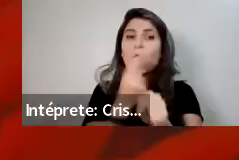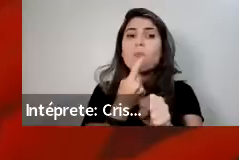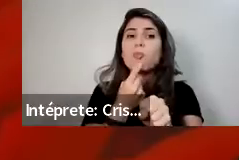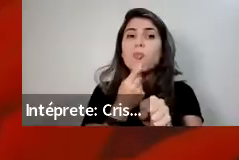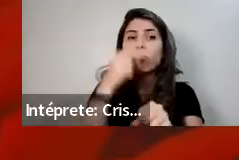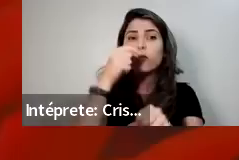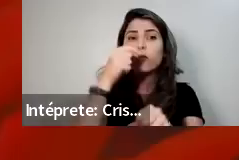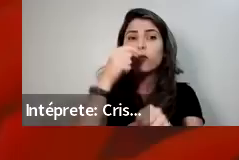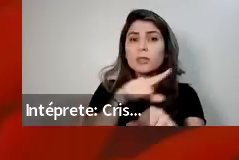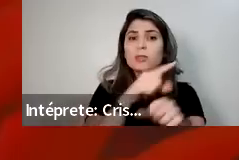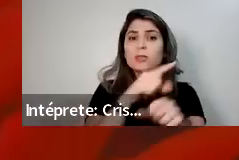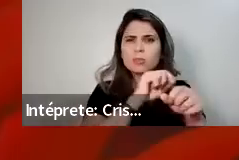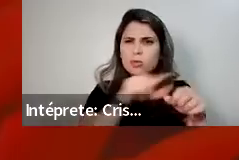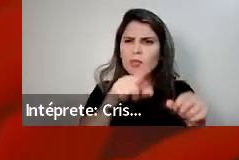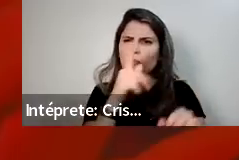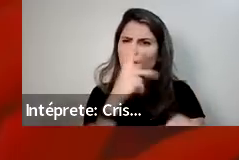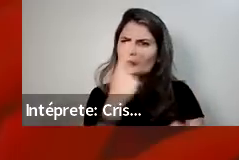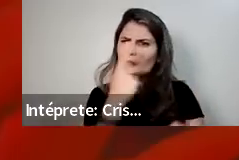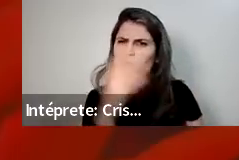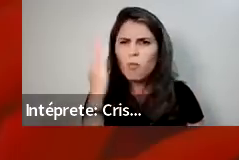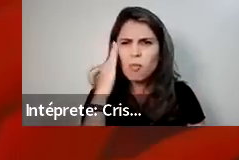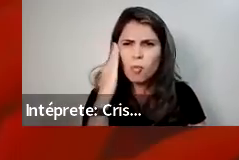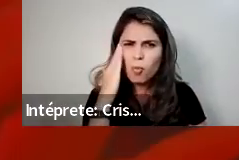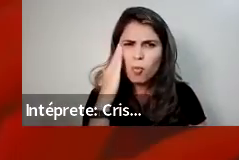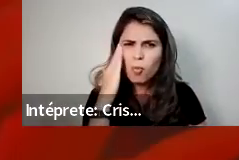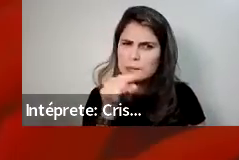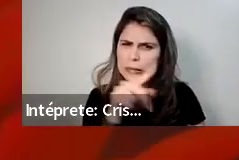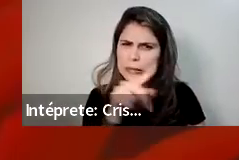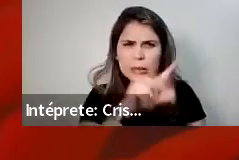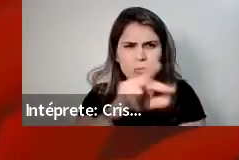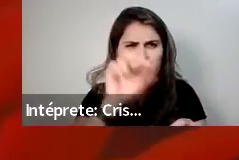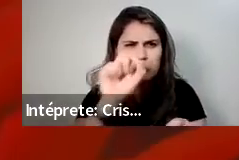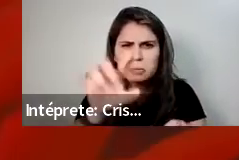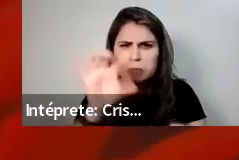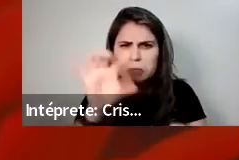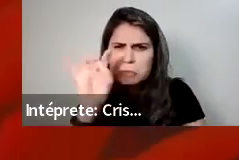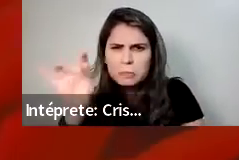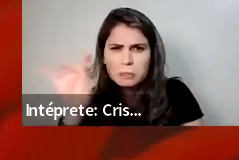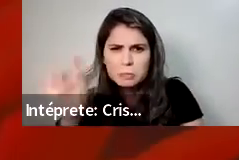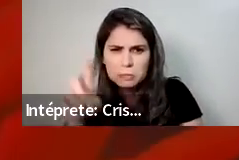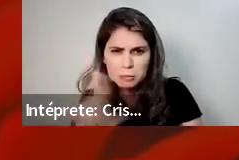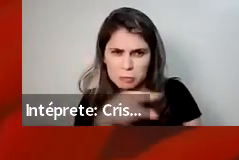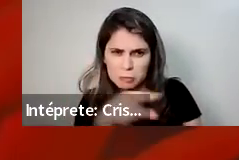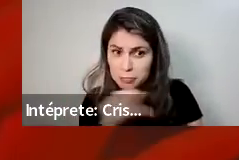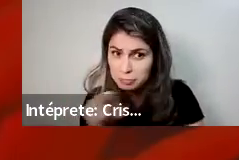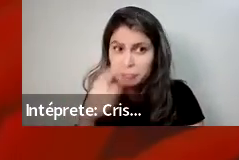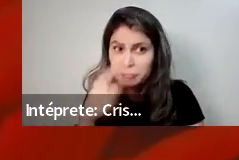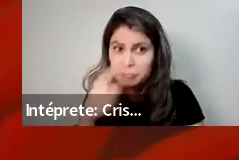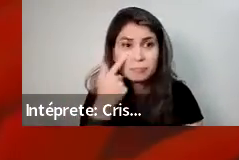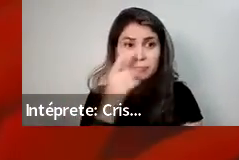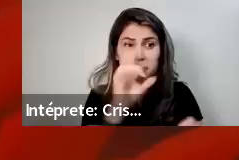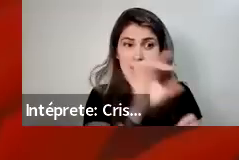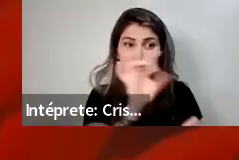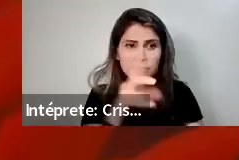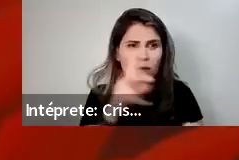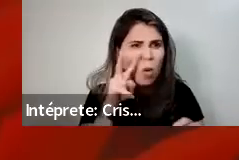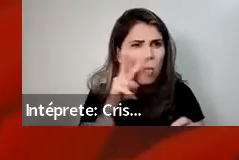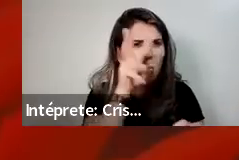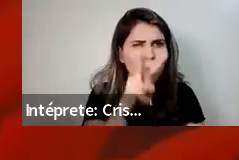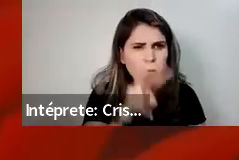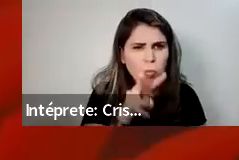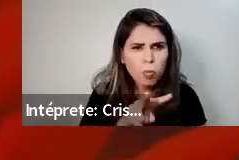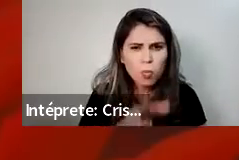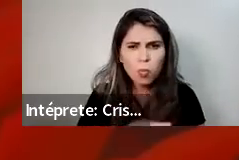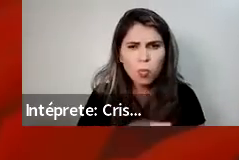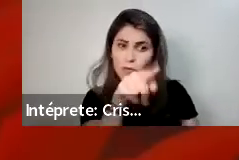identifica você, mulher, com algum desses? Ou com todos esses? Teve uma pessoa lá no YouTube, colocou... Eu tenho tudo isso aí que